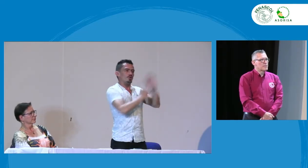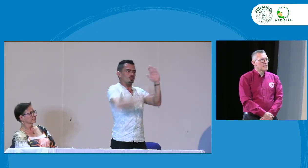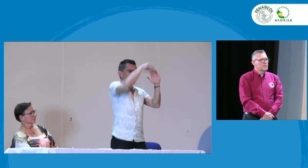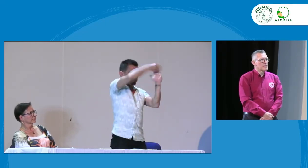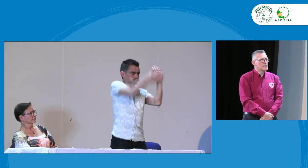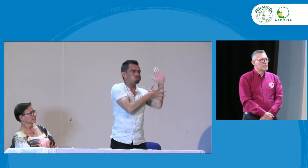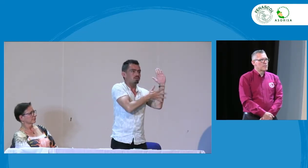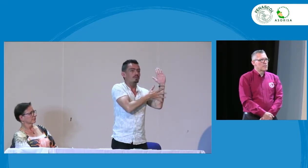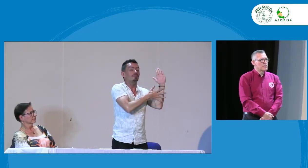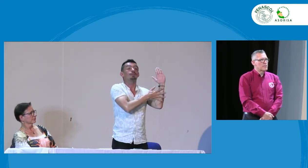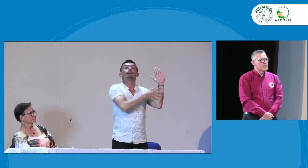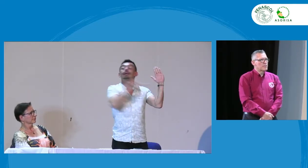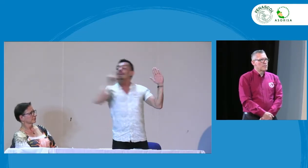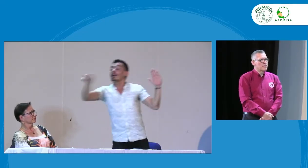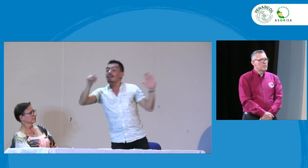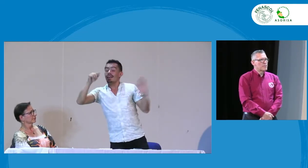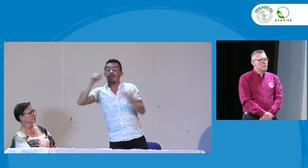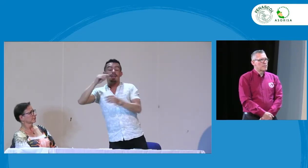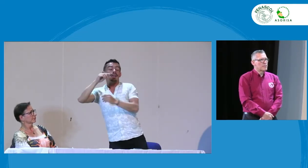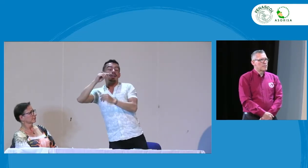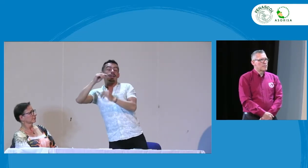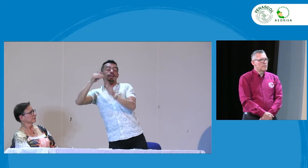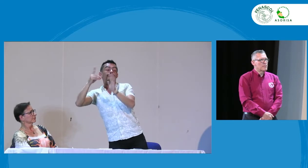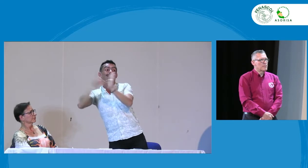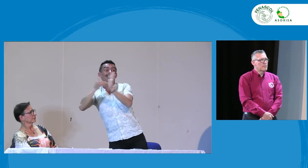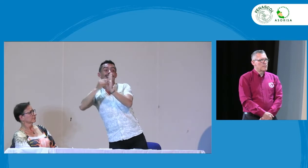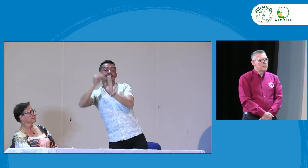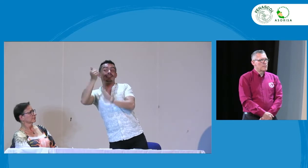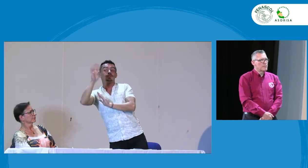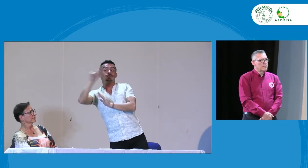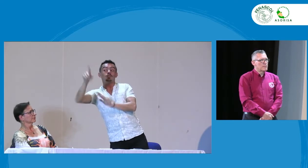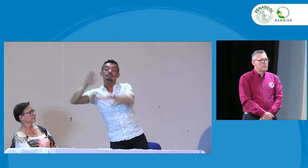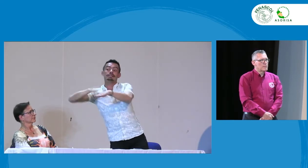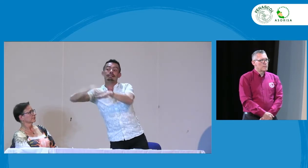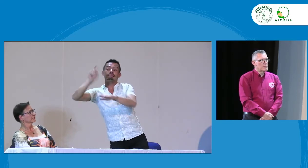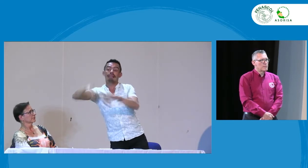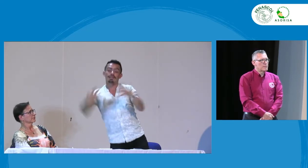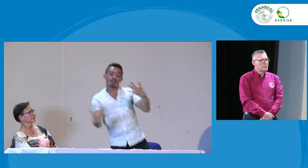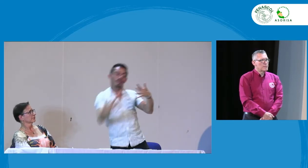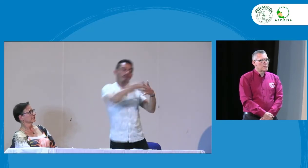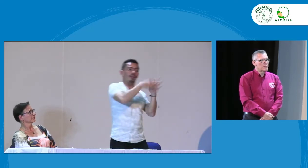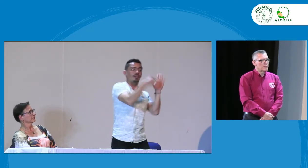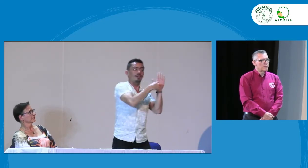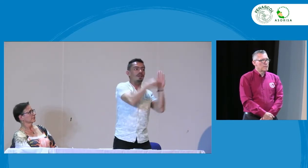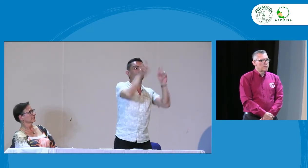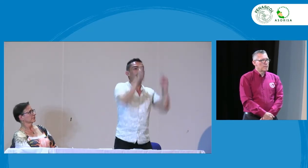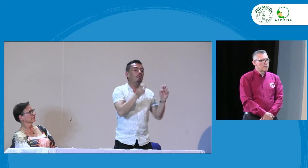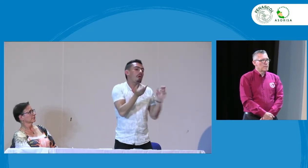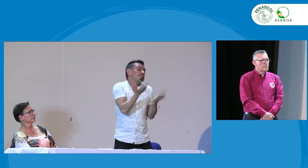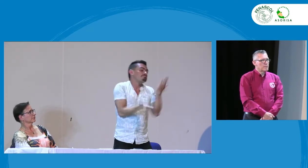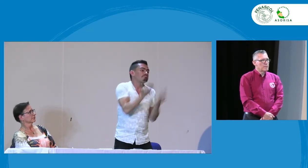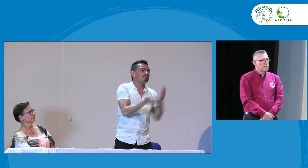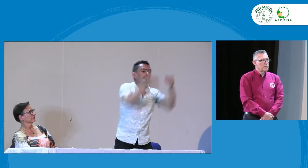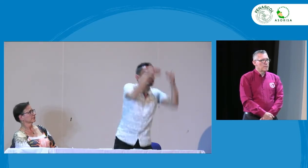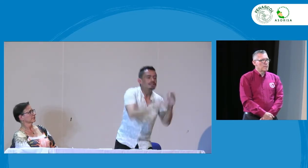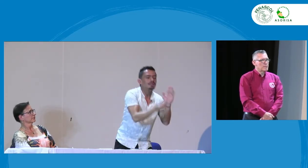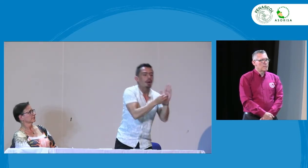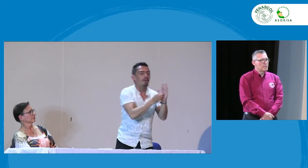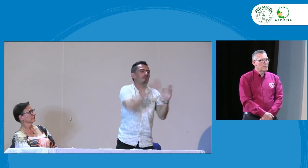etcétera y esa es una política institucional de cada uno de los colegios además el decreto 1421 dice que el PI